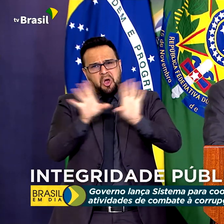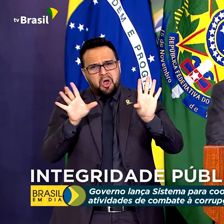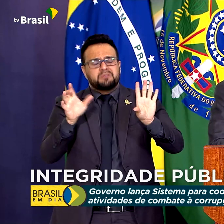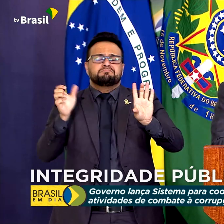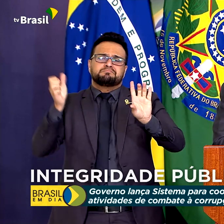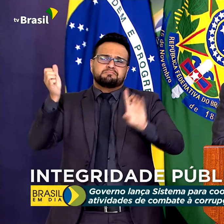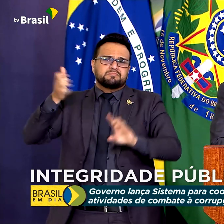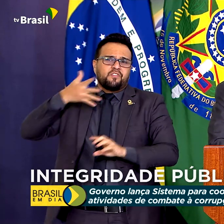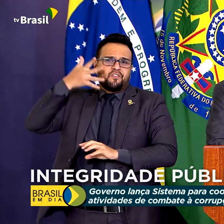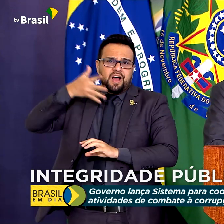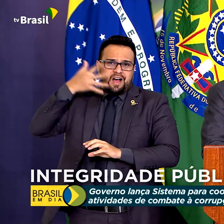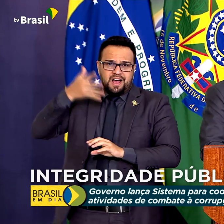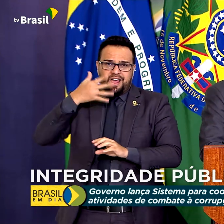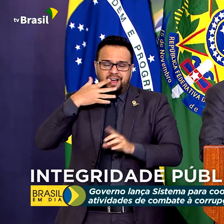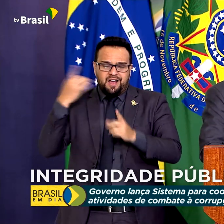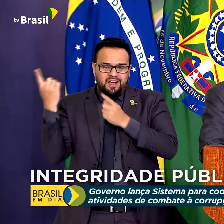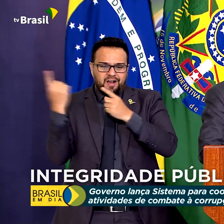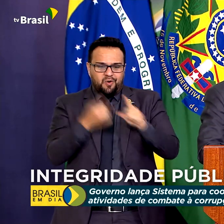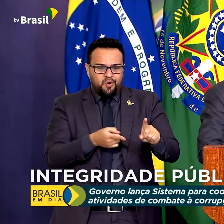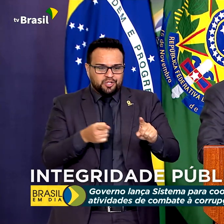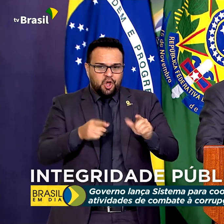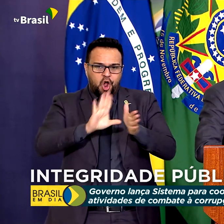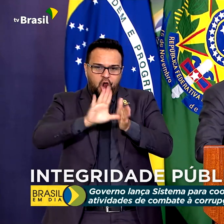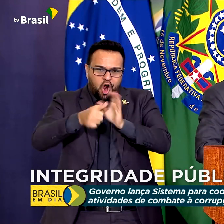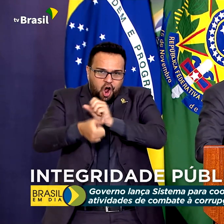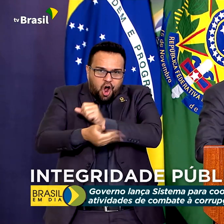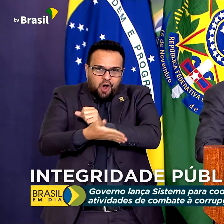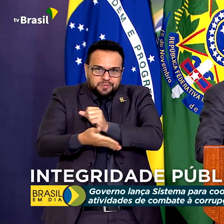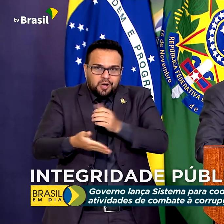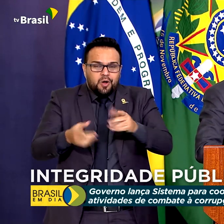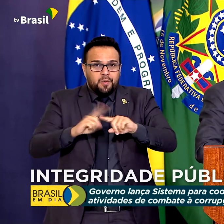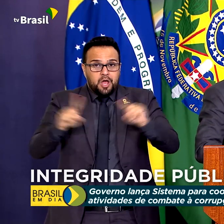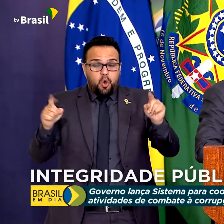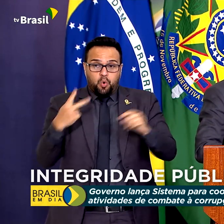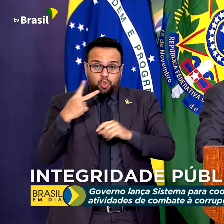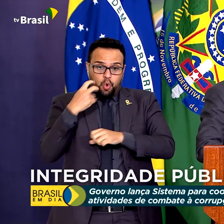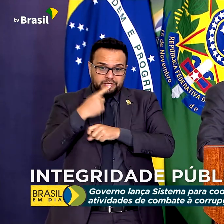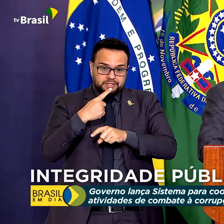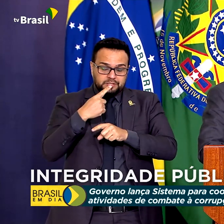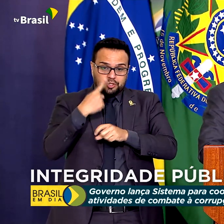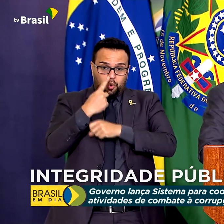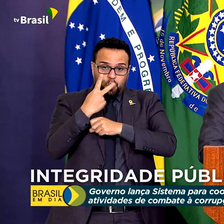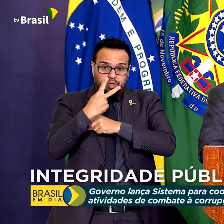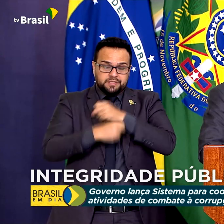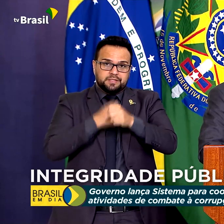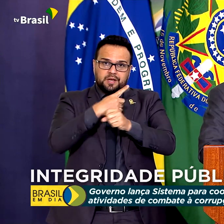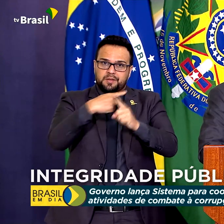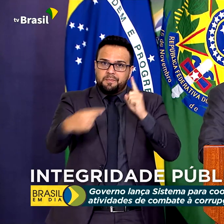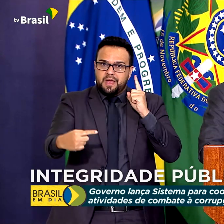estamos com dois anos e meio do início do nosso governo,